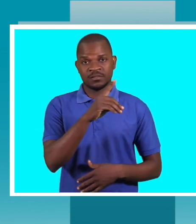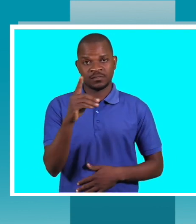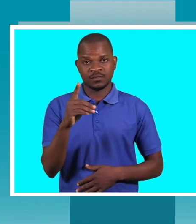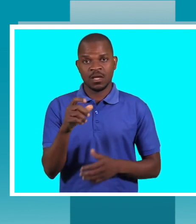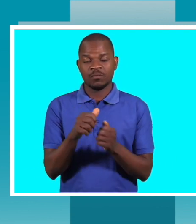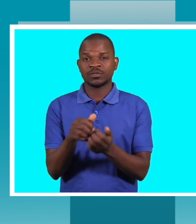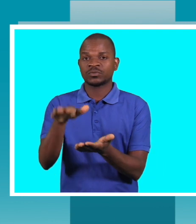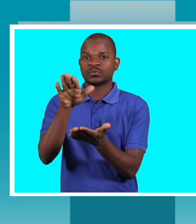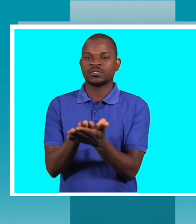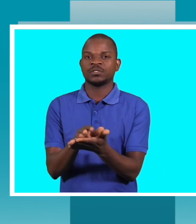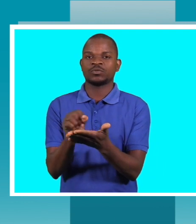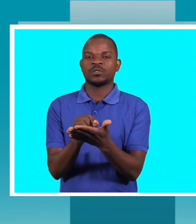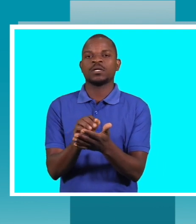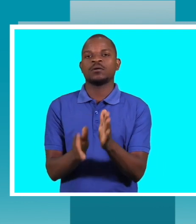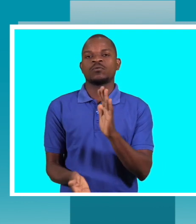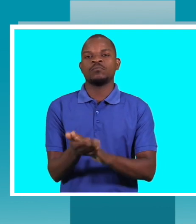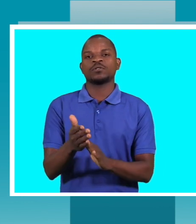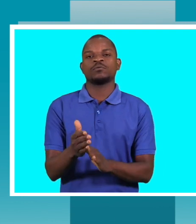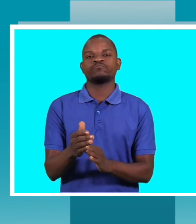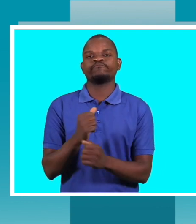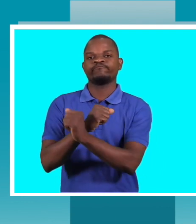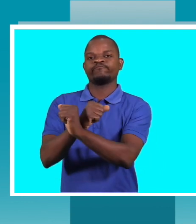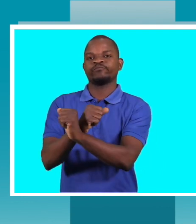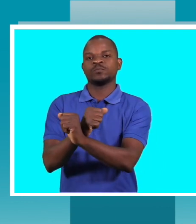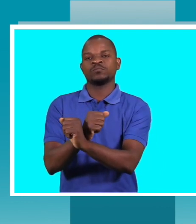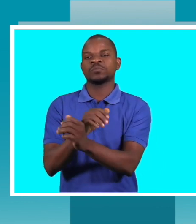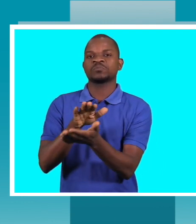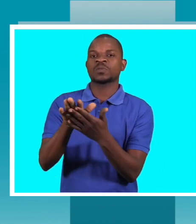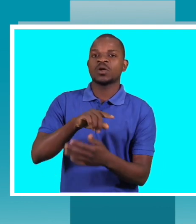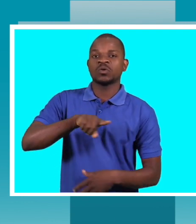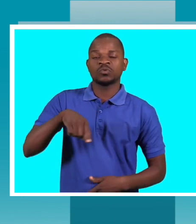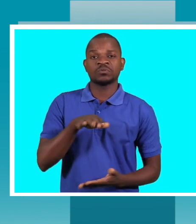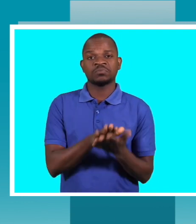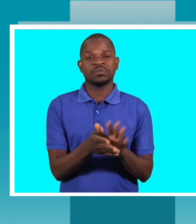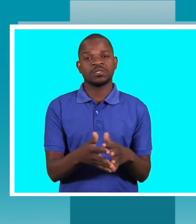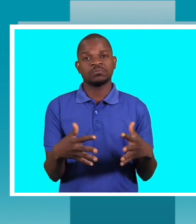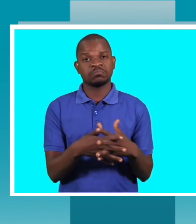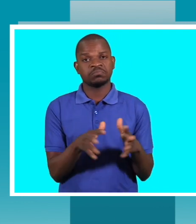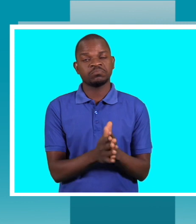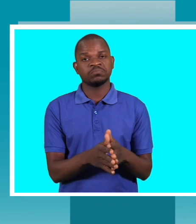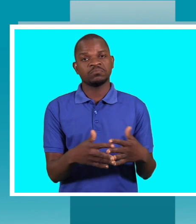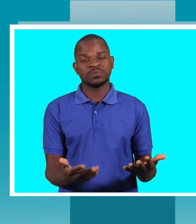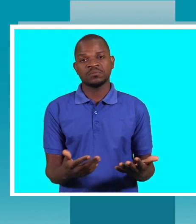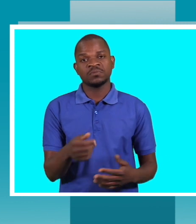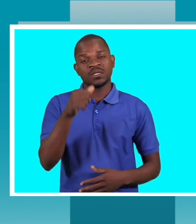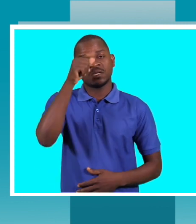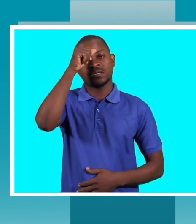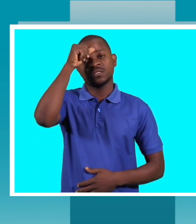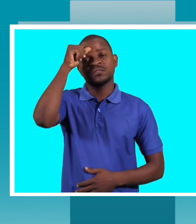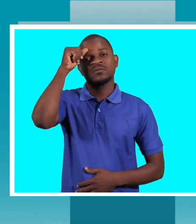escola já põe a barreira. Nós não temos condições para receber essa criança. E fica muito complicado ter